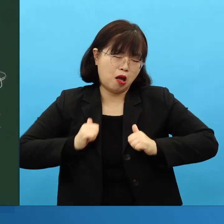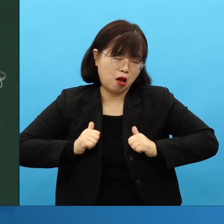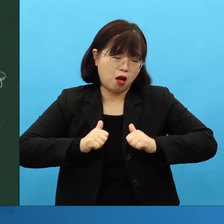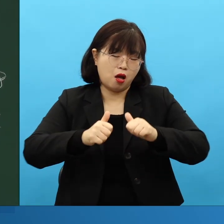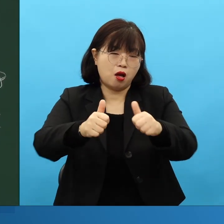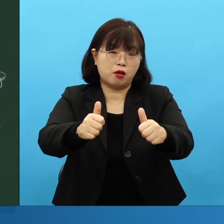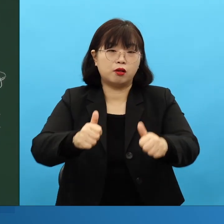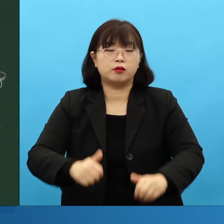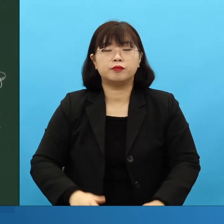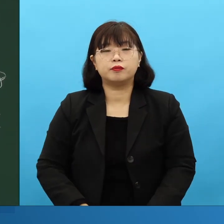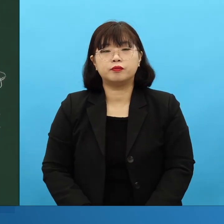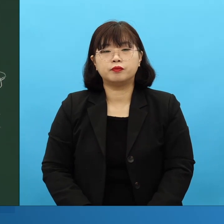이 회당에서